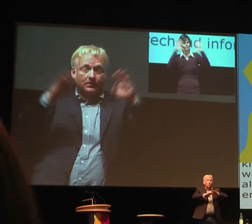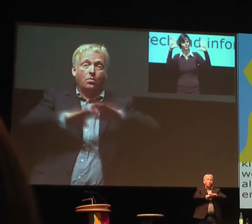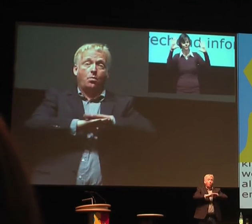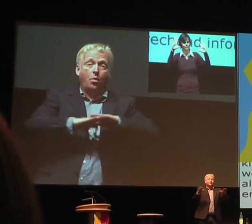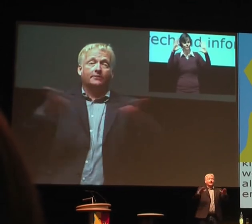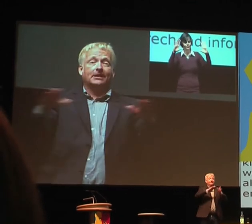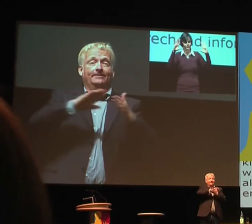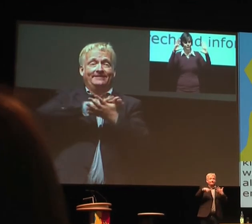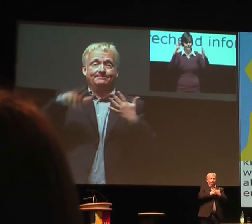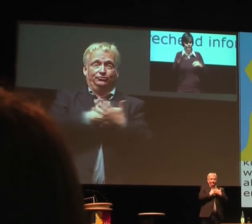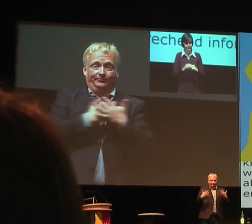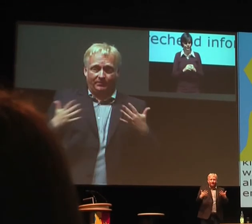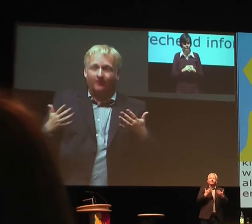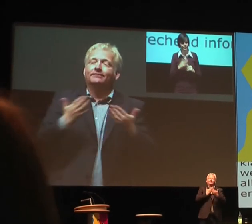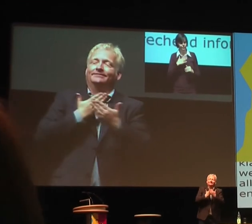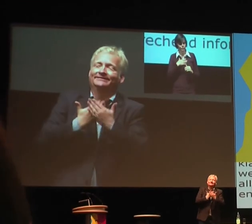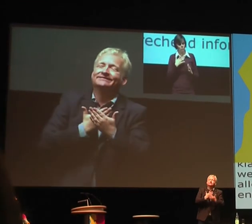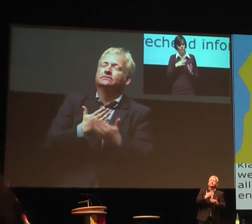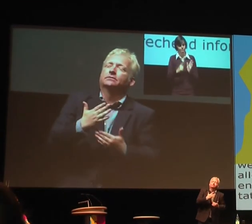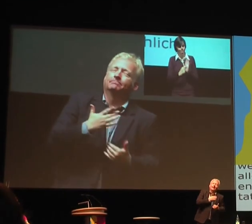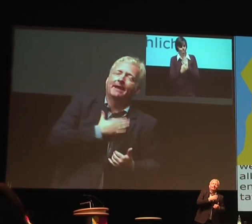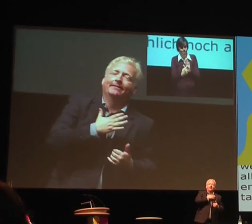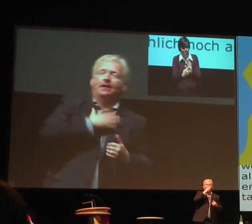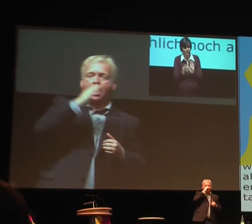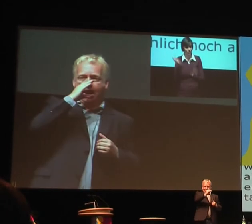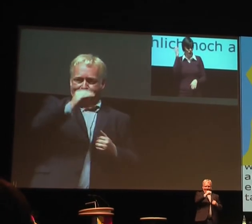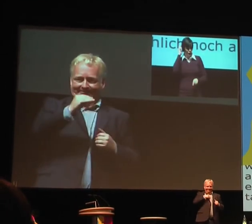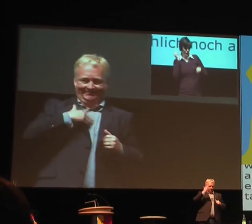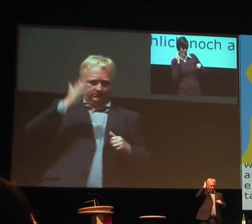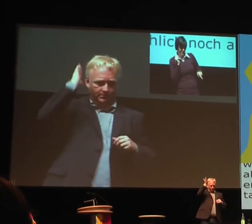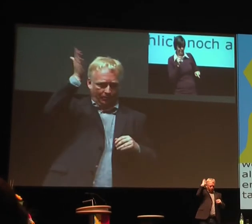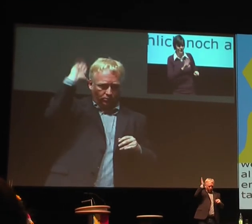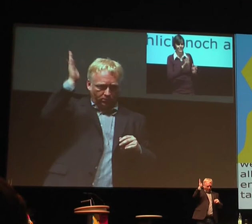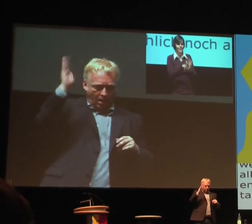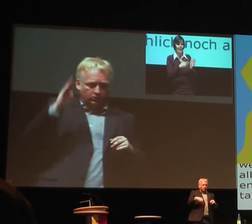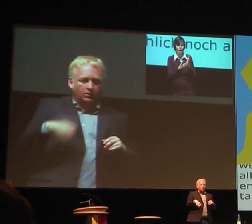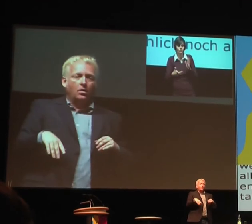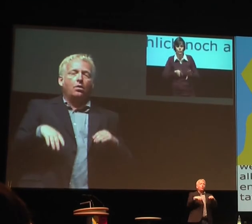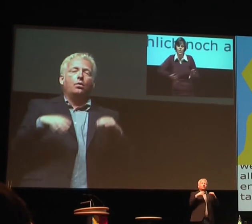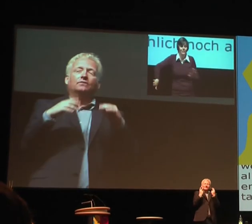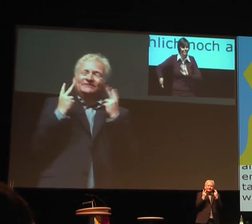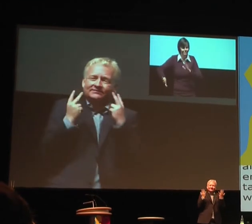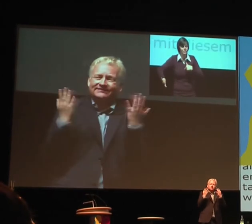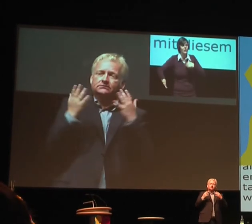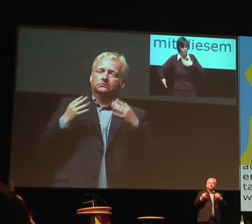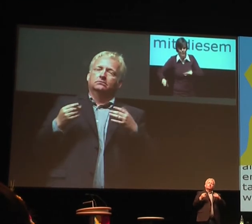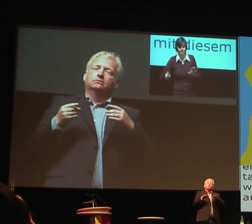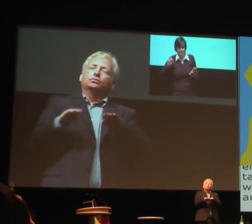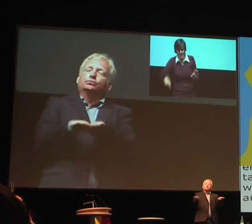vorstellen, dass man keine Theorien mehr denkt